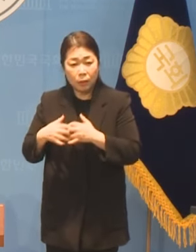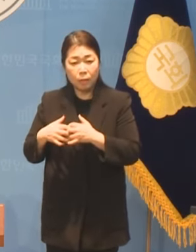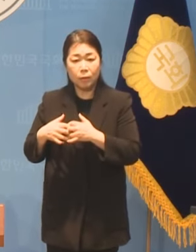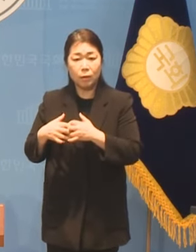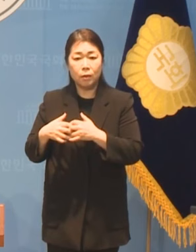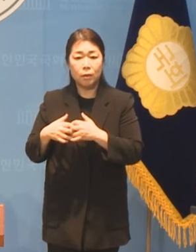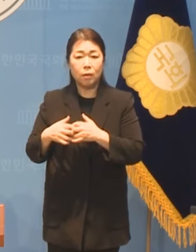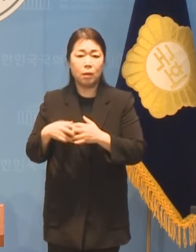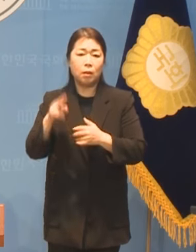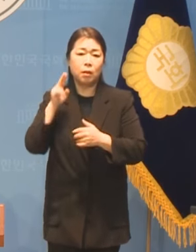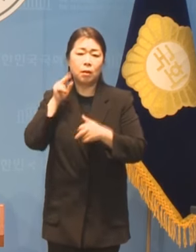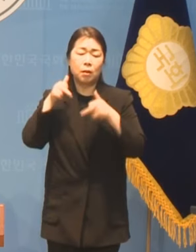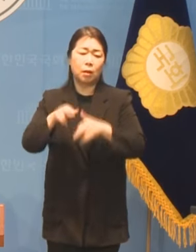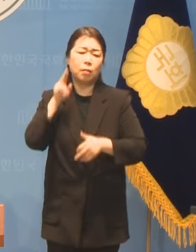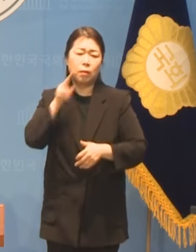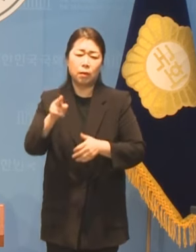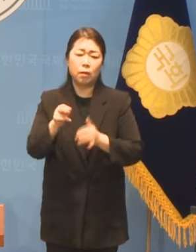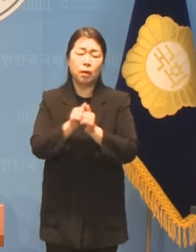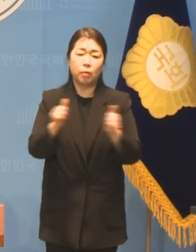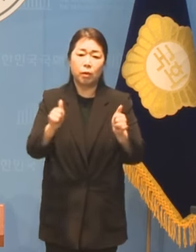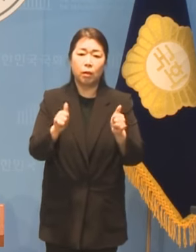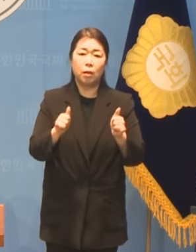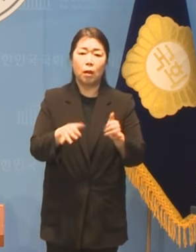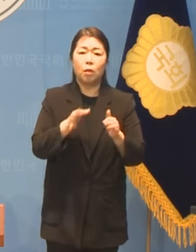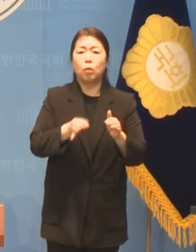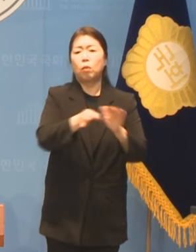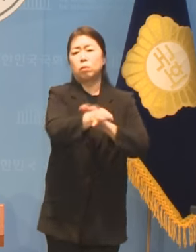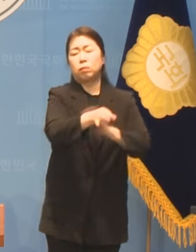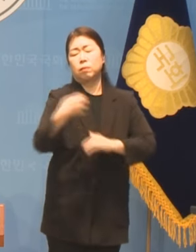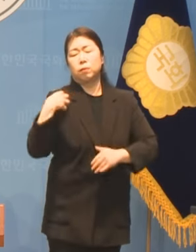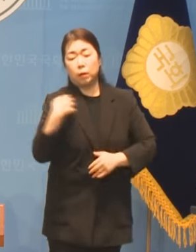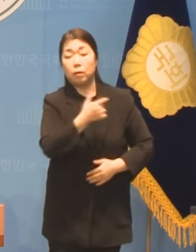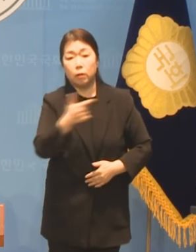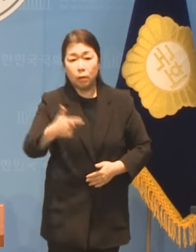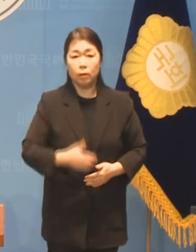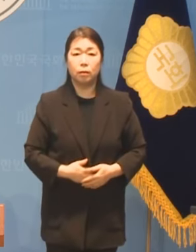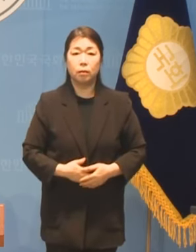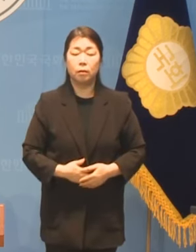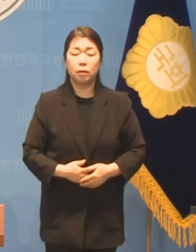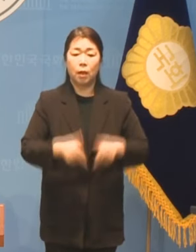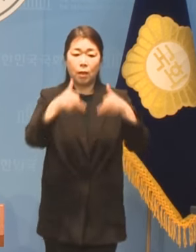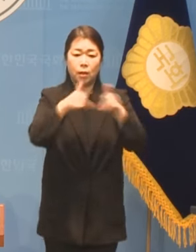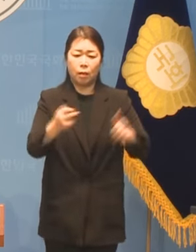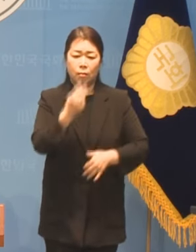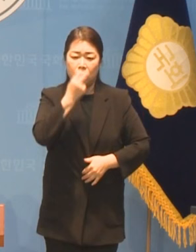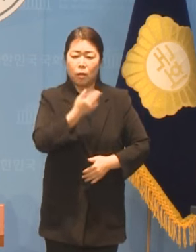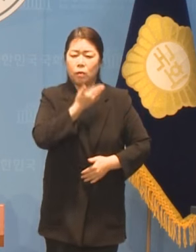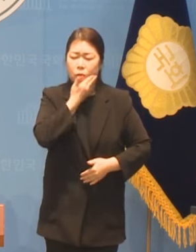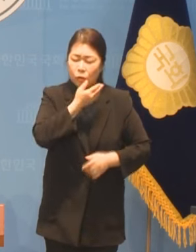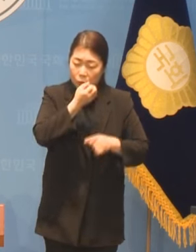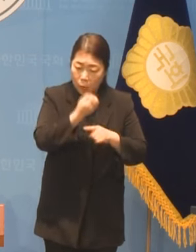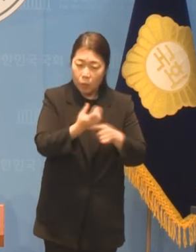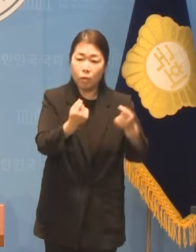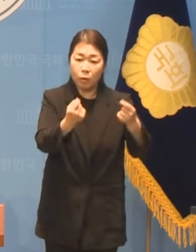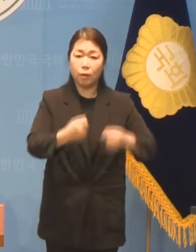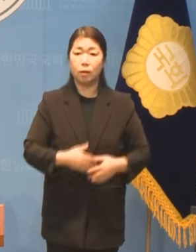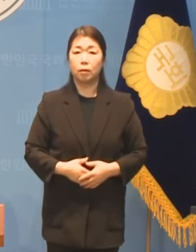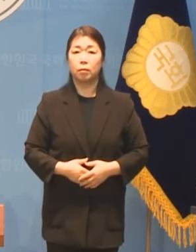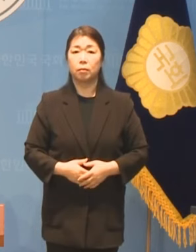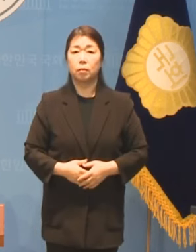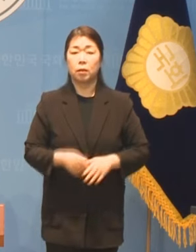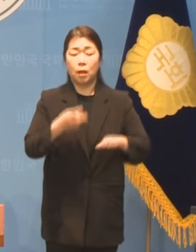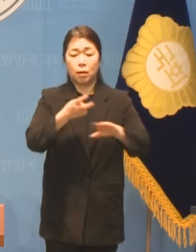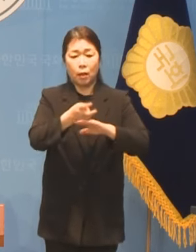아니길 바랍니다 장애인의 이동에 흥정이 없는 미래를 바랍니다 버스도